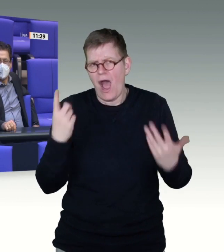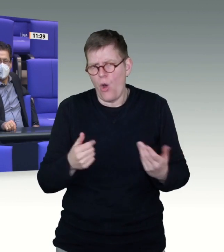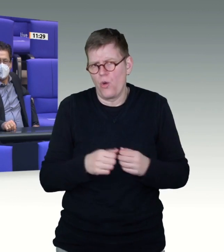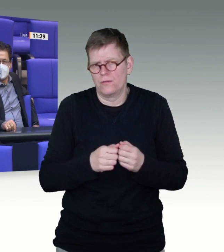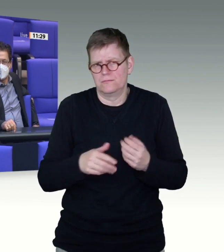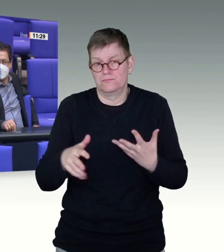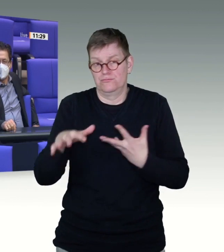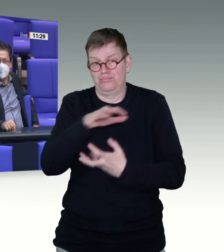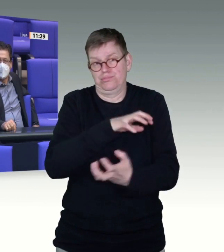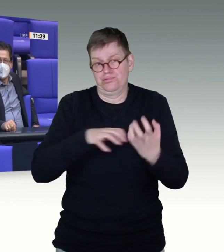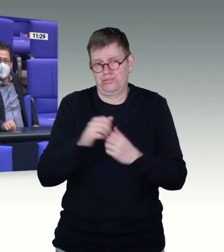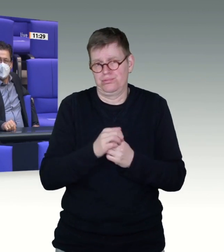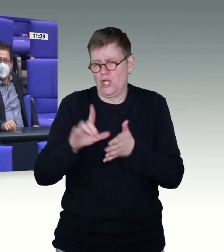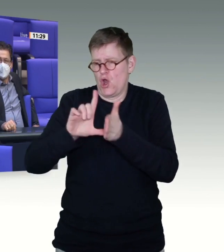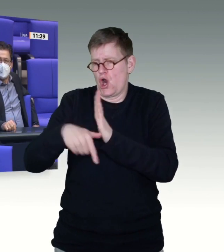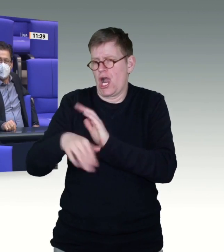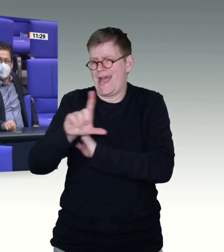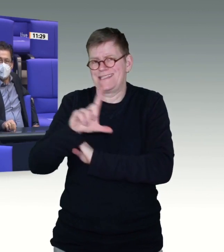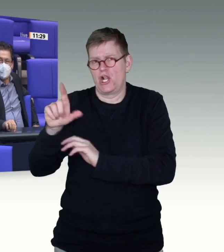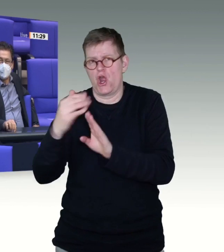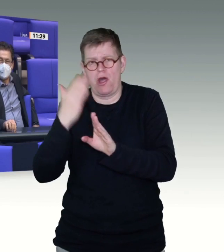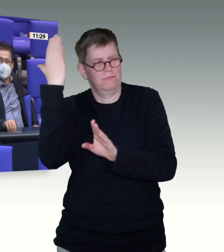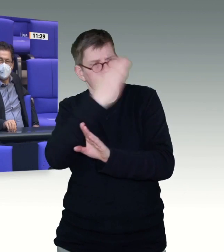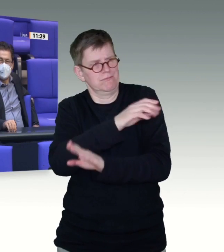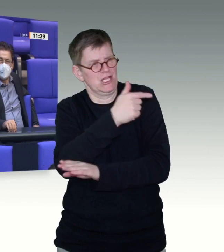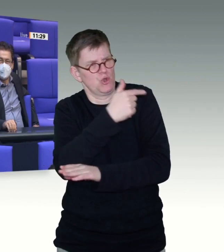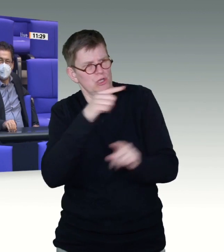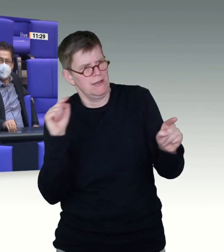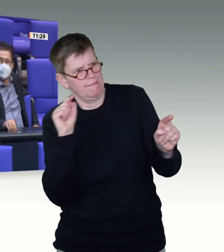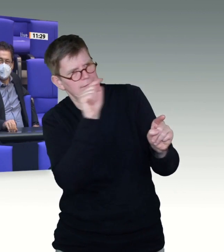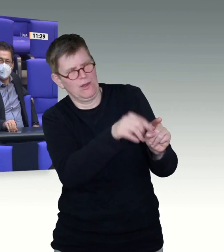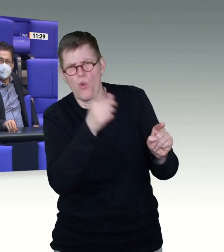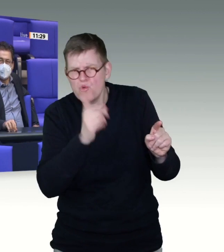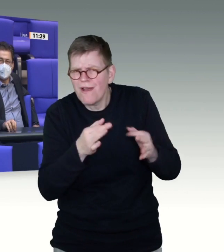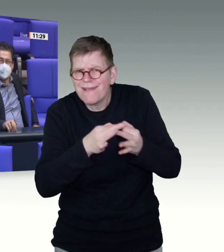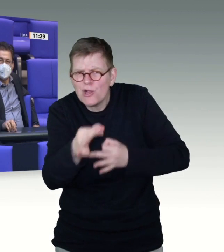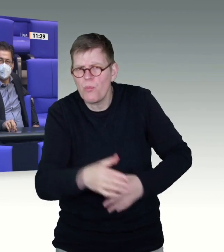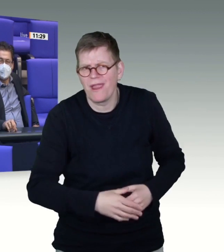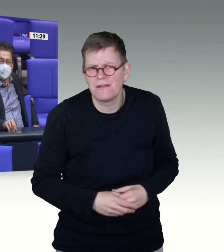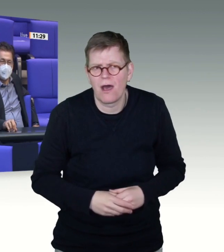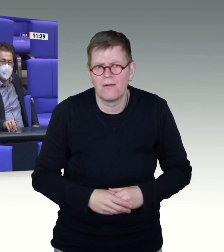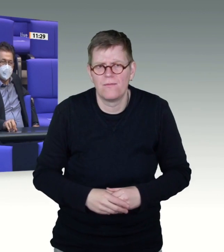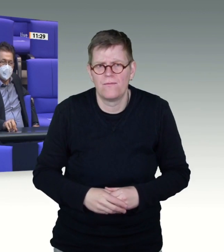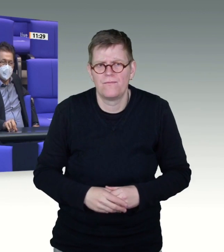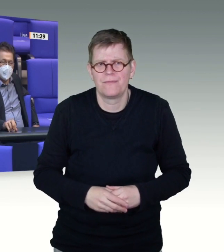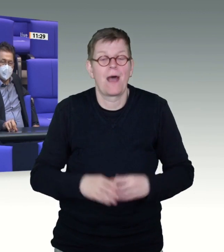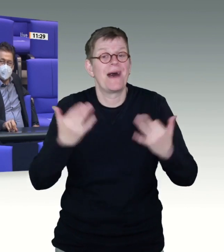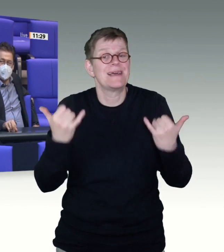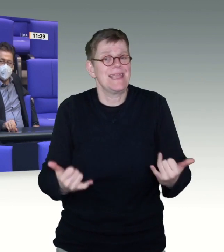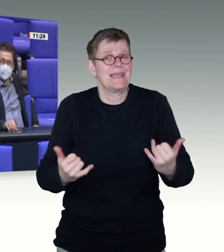wir haben ja sehr viele AstraZeneca-Impfdosen auf Halde liegen, die nicht verimpft werden im Augenblick. Und wie kann es